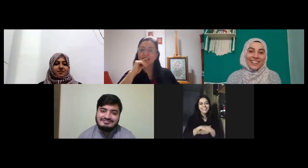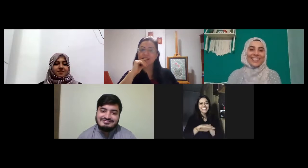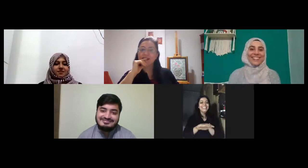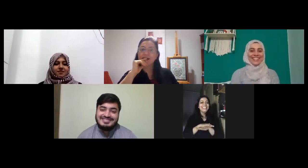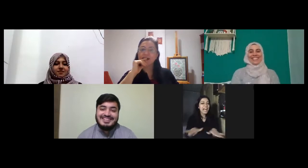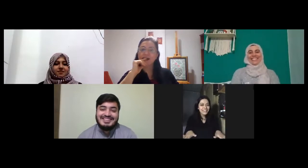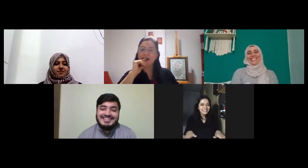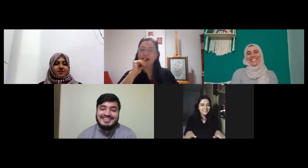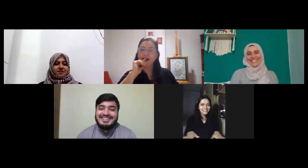yeter yeter